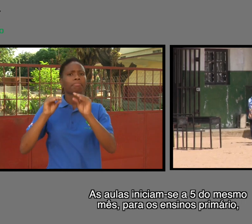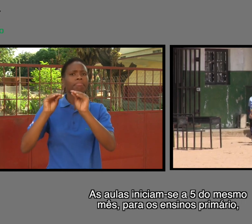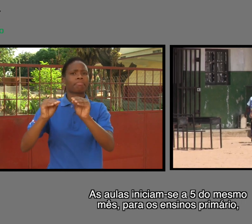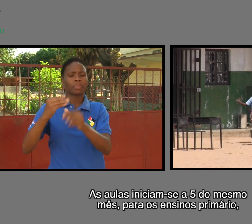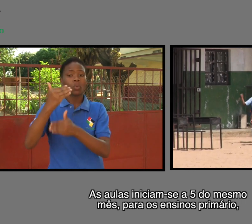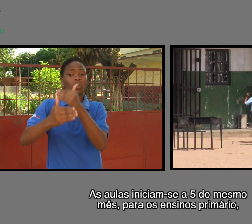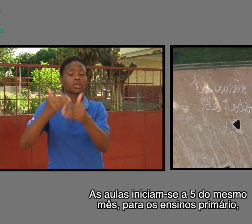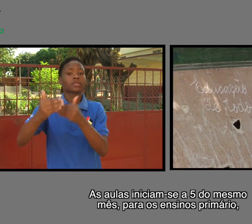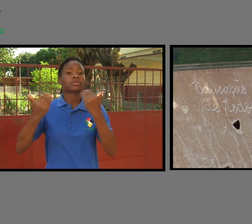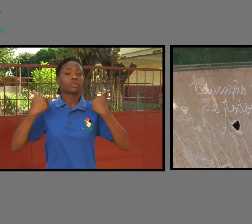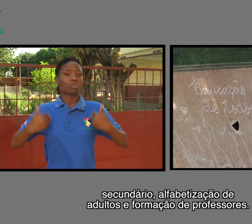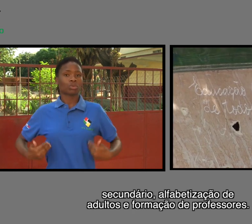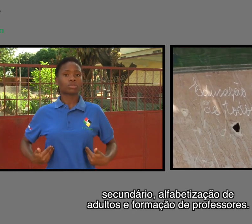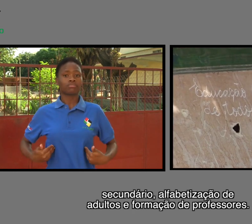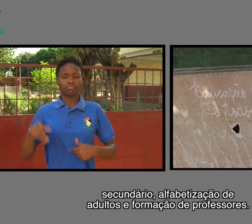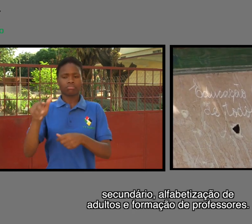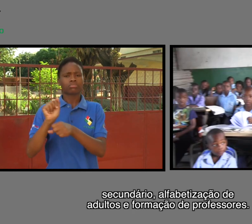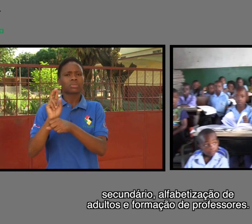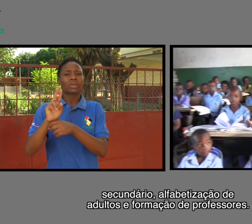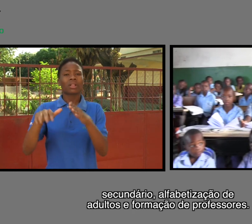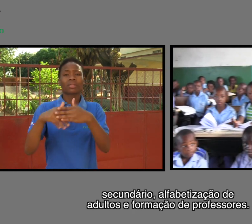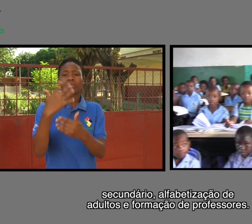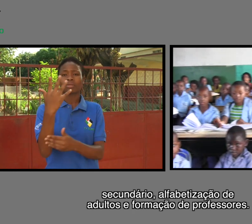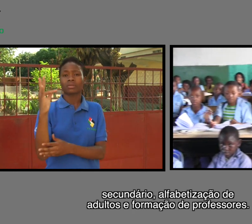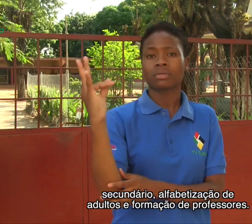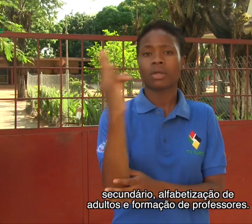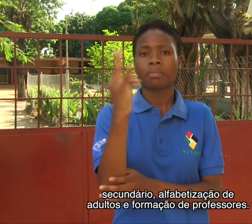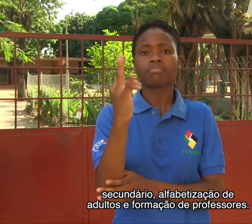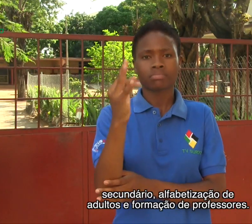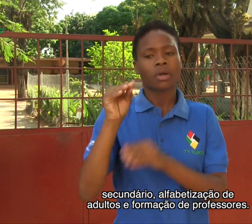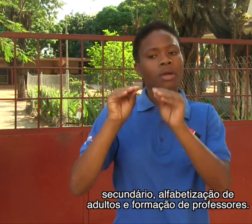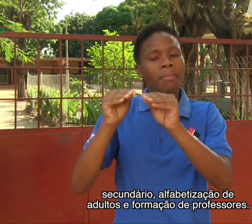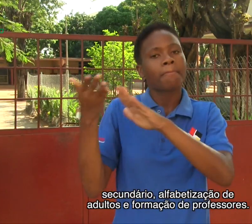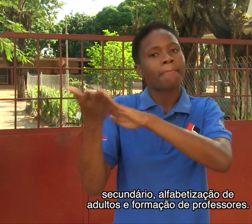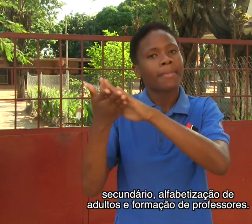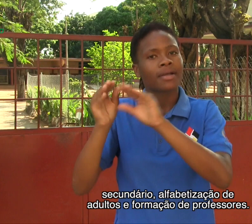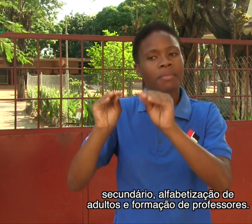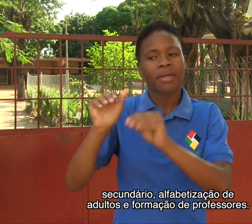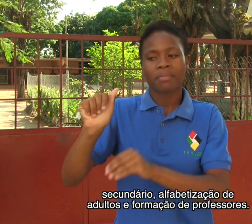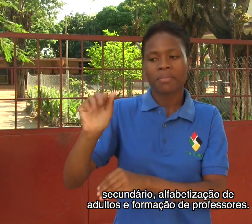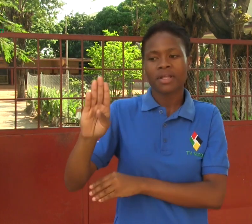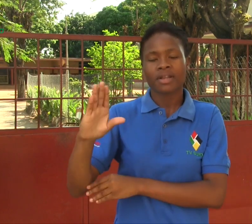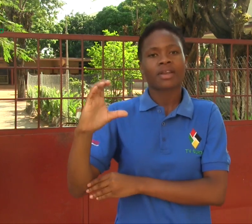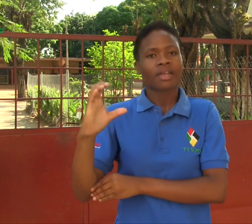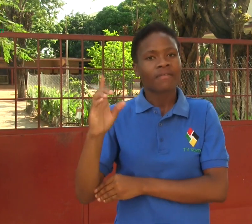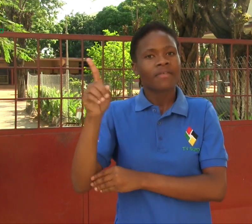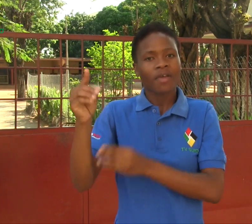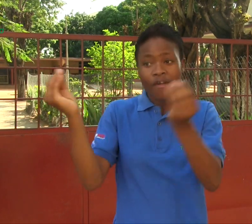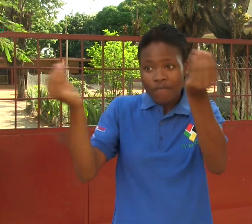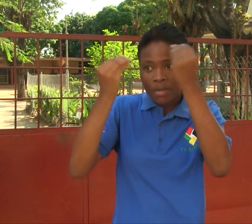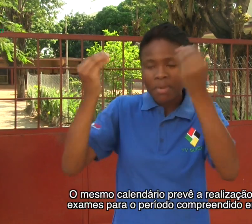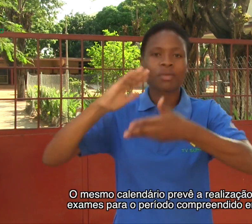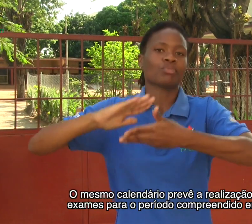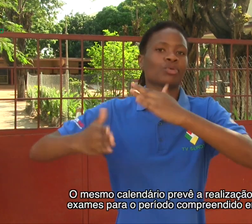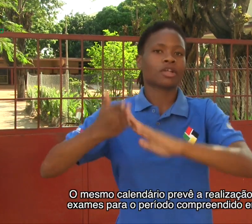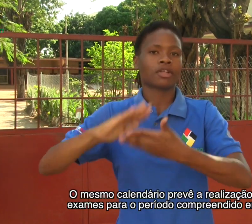ensino primário, secundário, alfabetização de adultos e formação de professores. O mesmo calendário